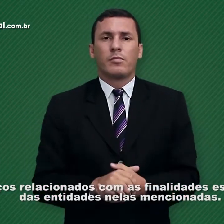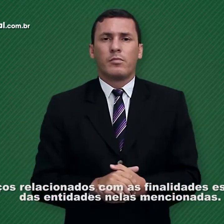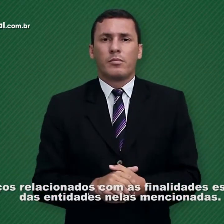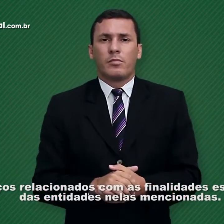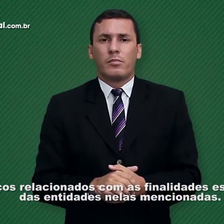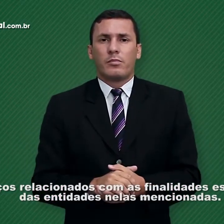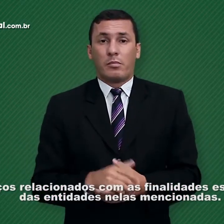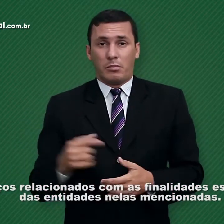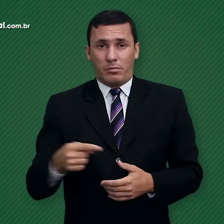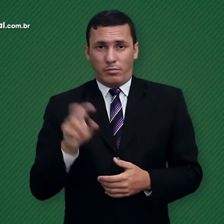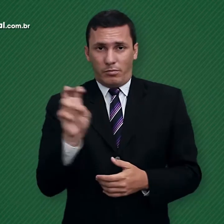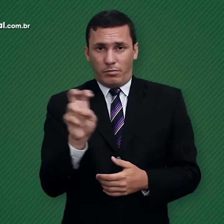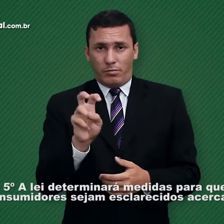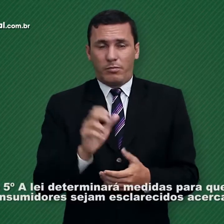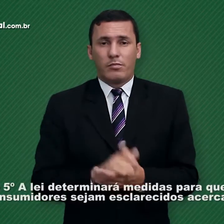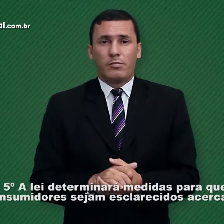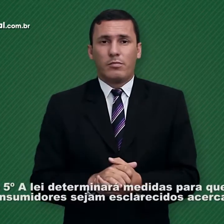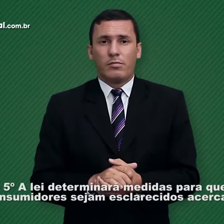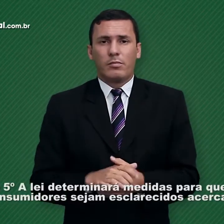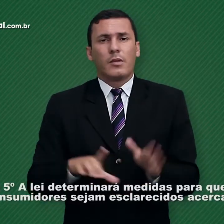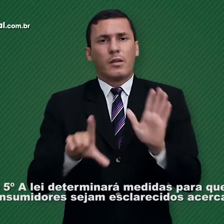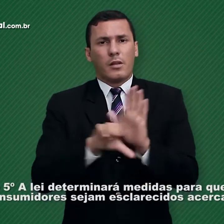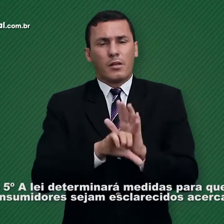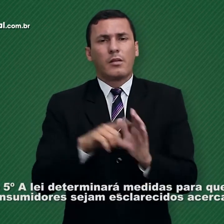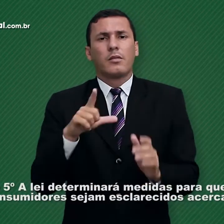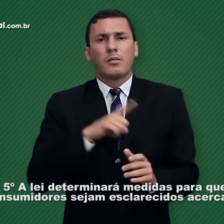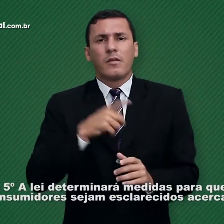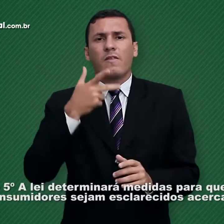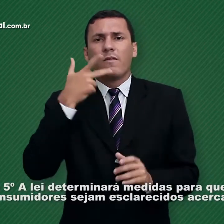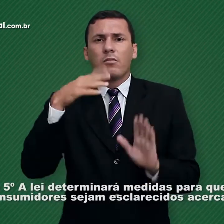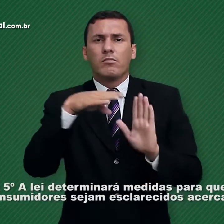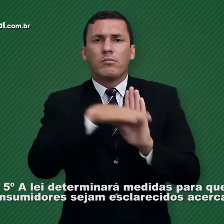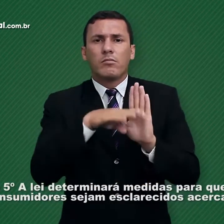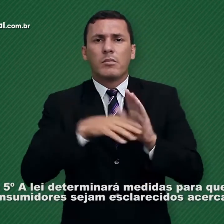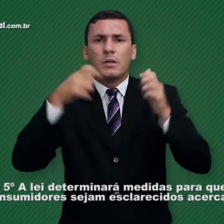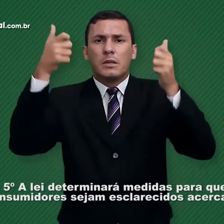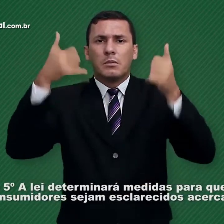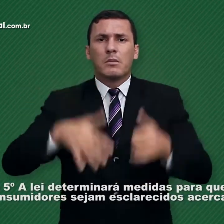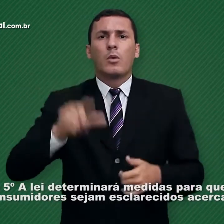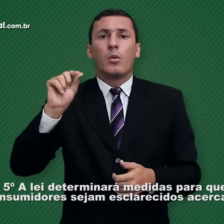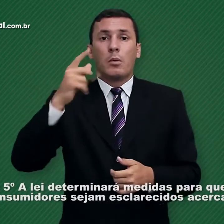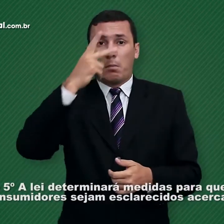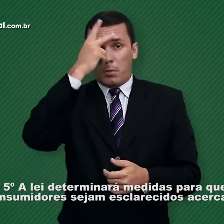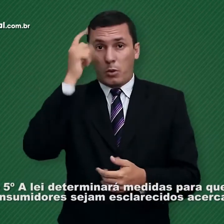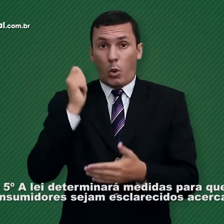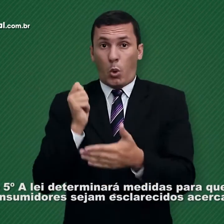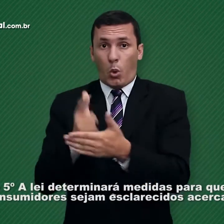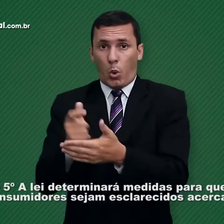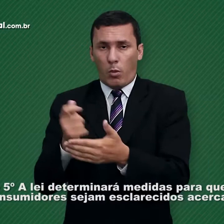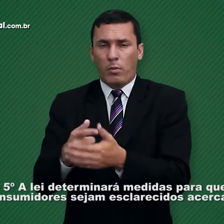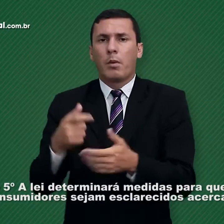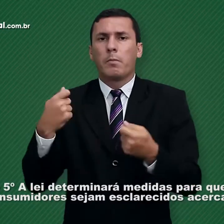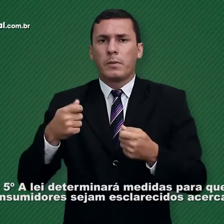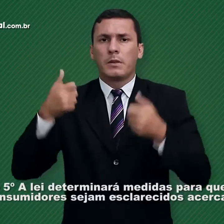mencionadas § 5º A lei determinará medidas para que os consumidores sejam